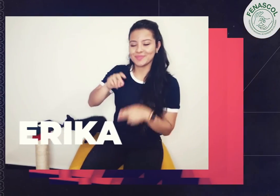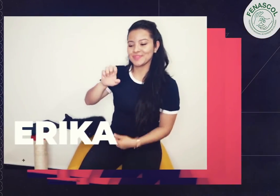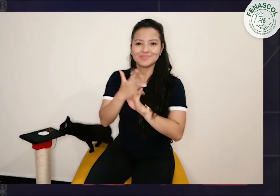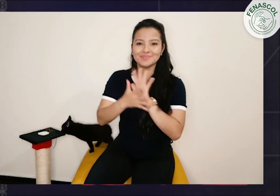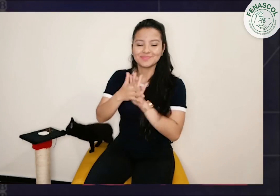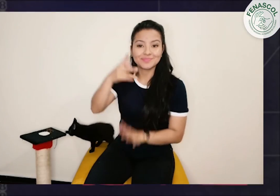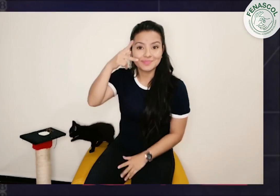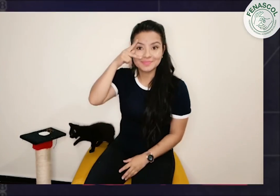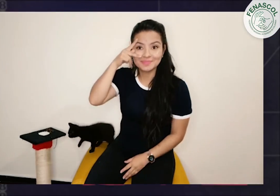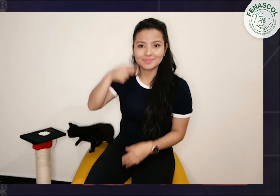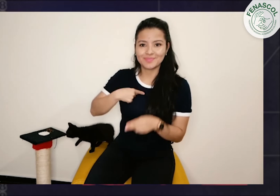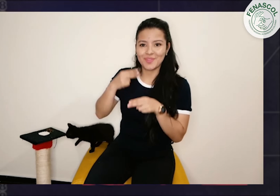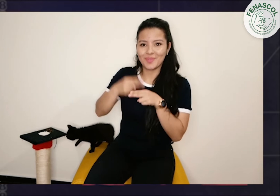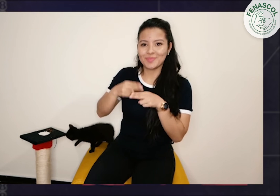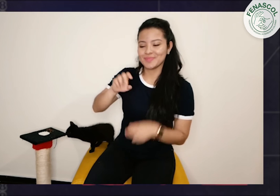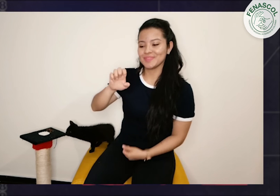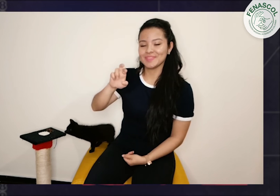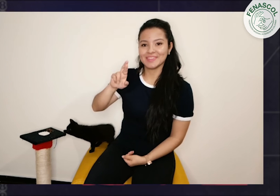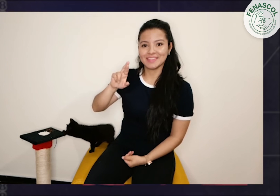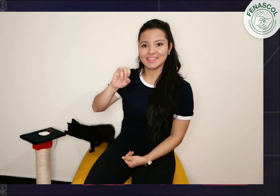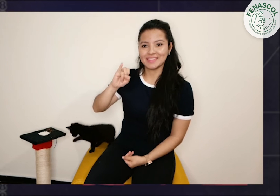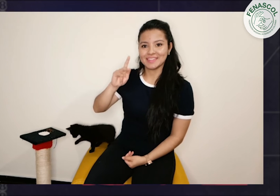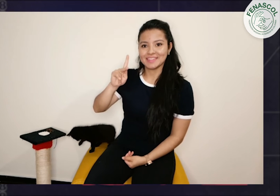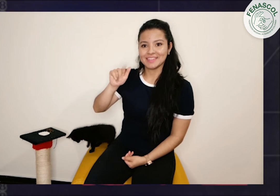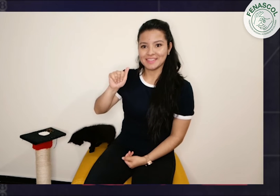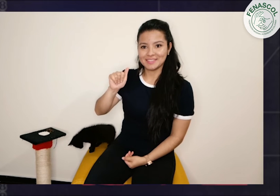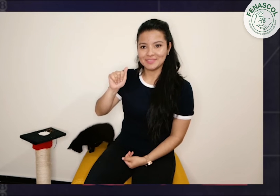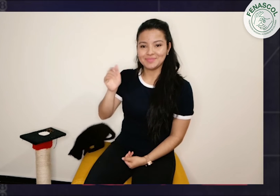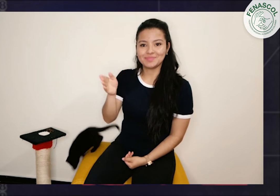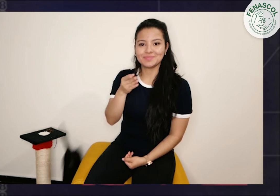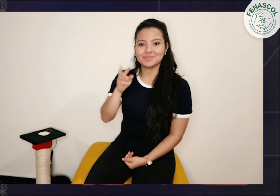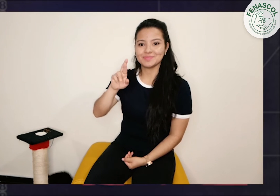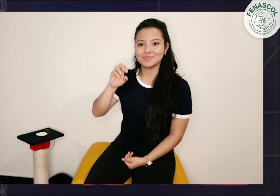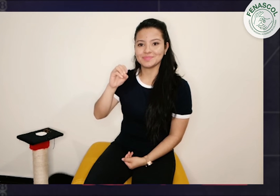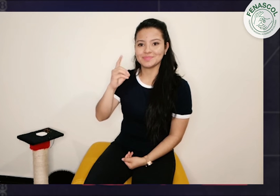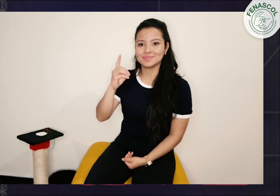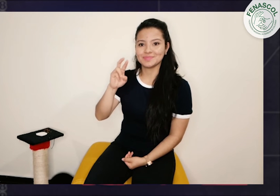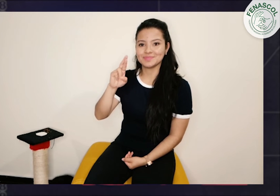Mi seña es esta Mi nombre es Erika Rodríguez, soy de la ciudad de Bogotá